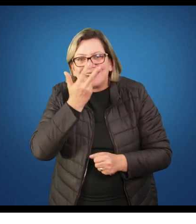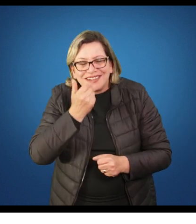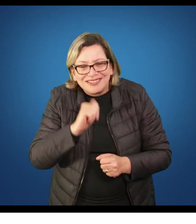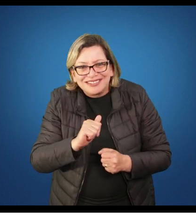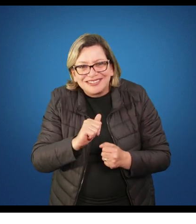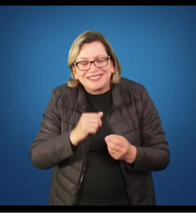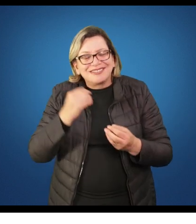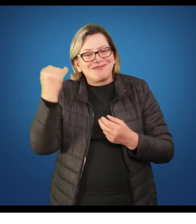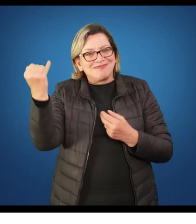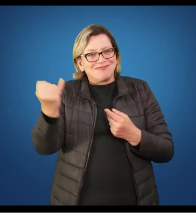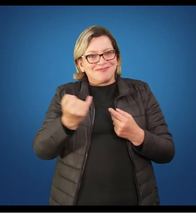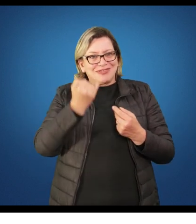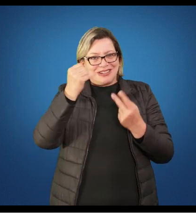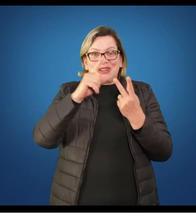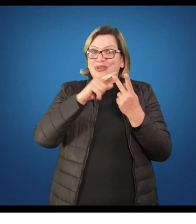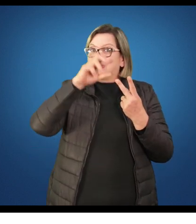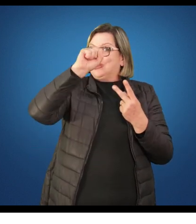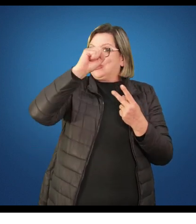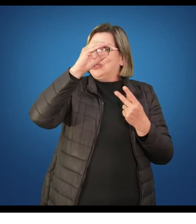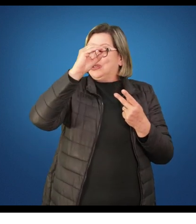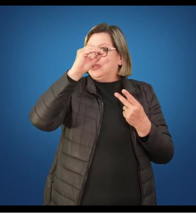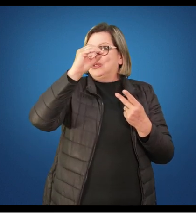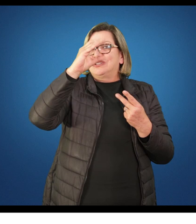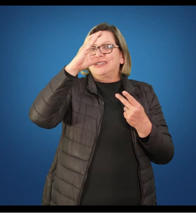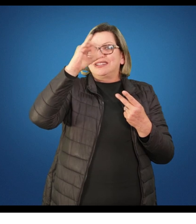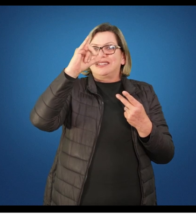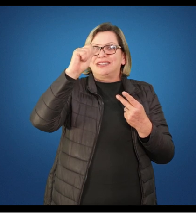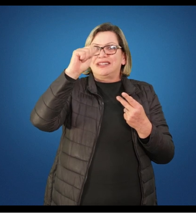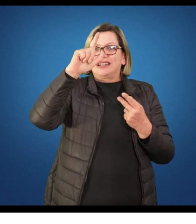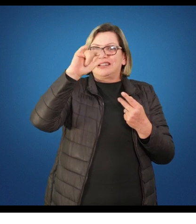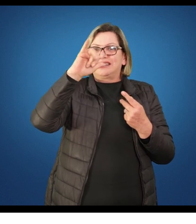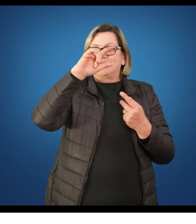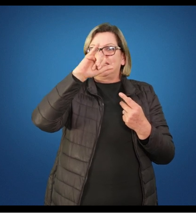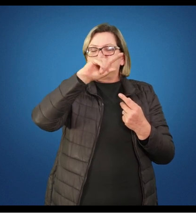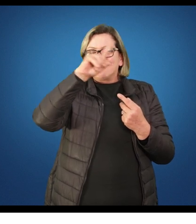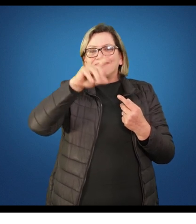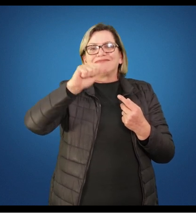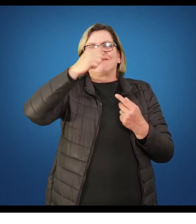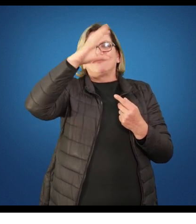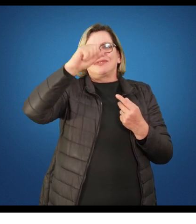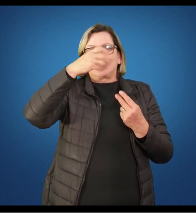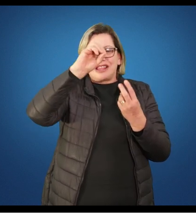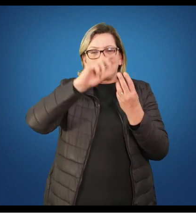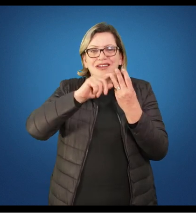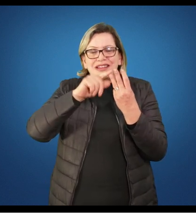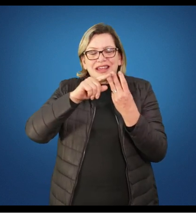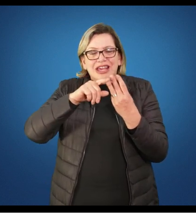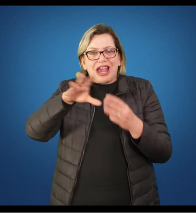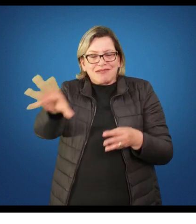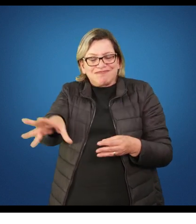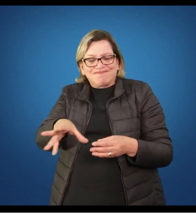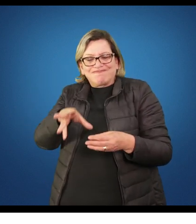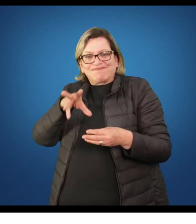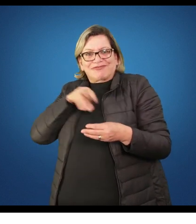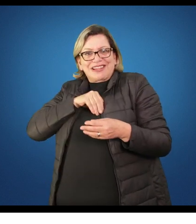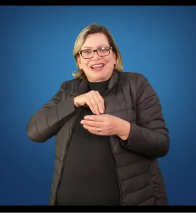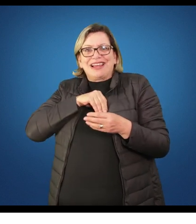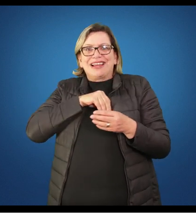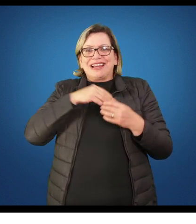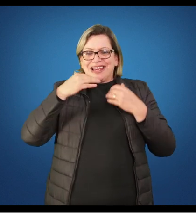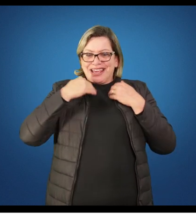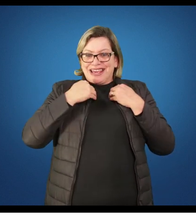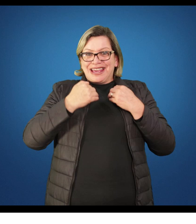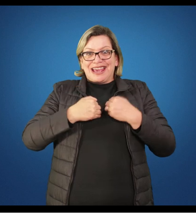outras crianças, de se relacionar com outras pessoas e o processo, então, da aquisição da autonomia e a formação da identidade